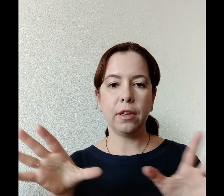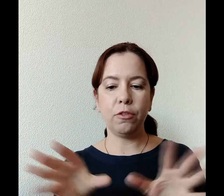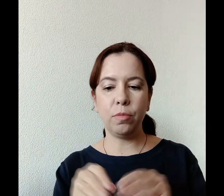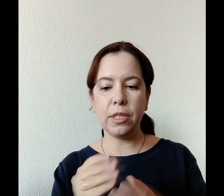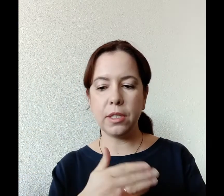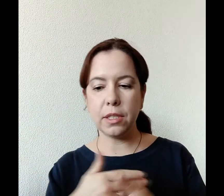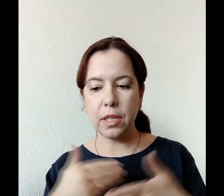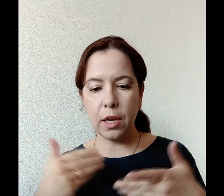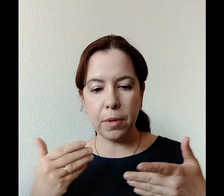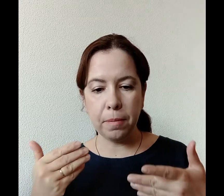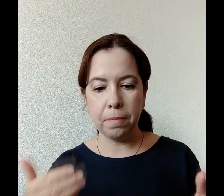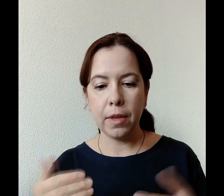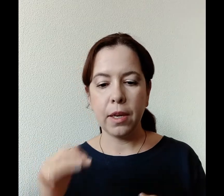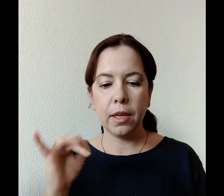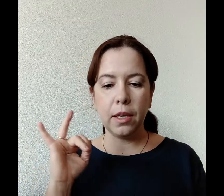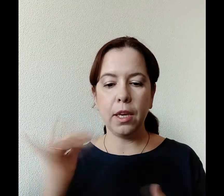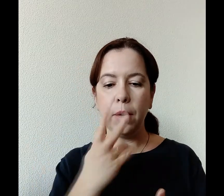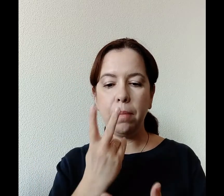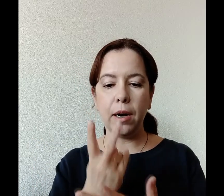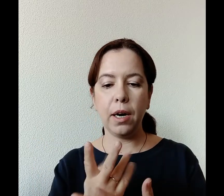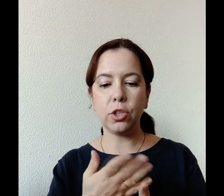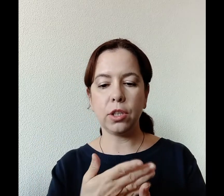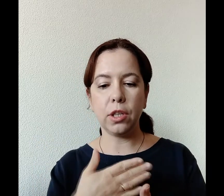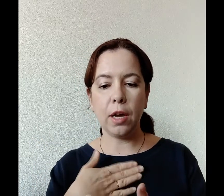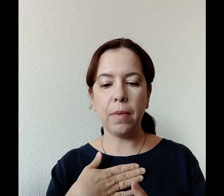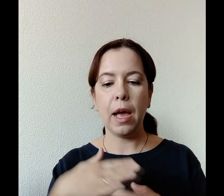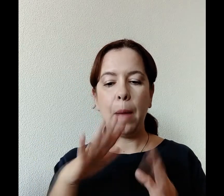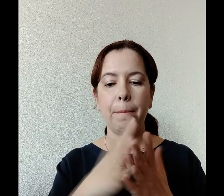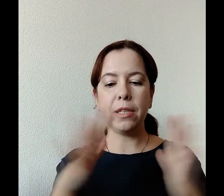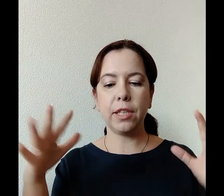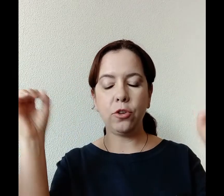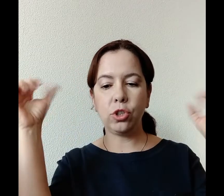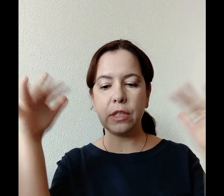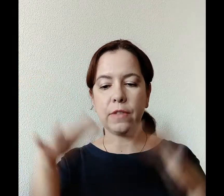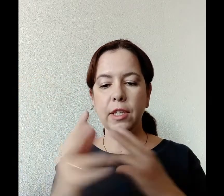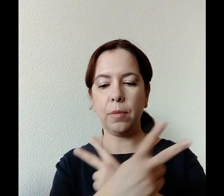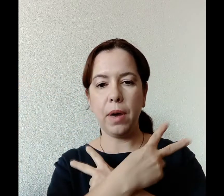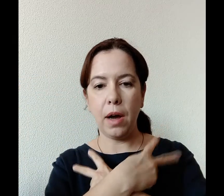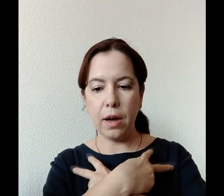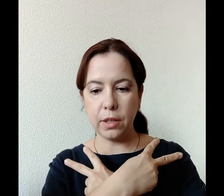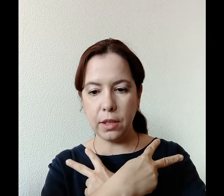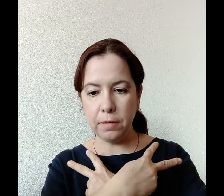вместе с нами и покажет нам блистающего светом ангела,